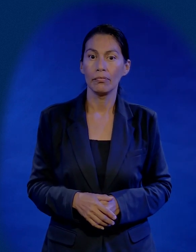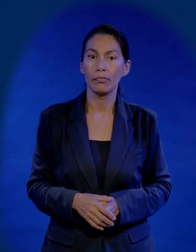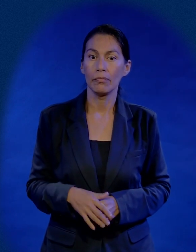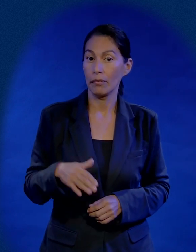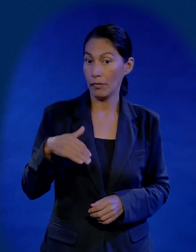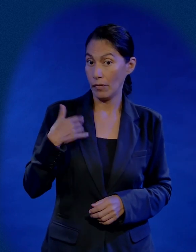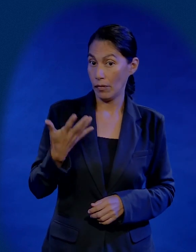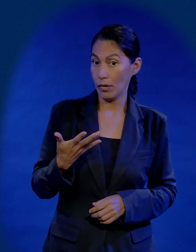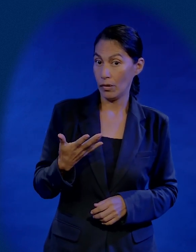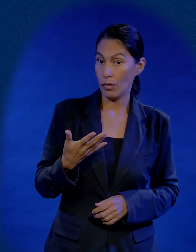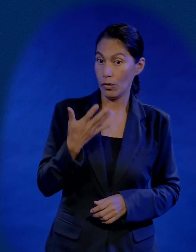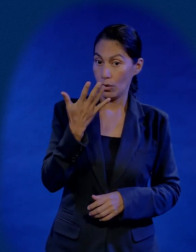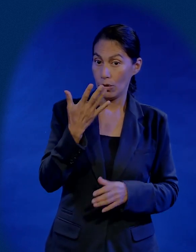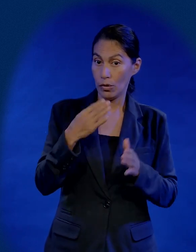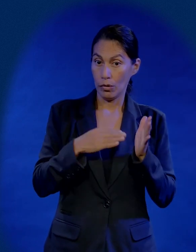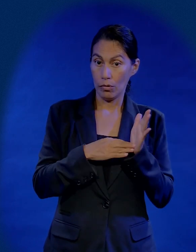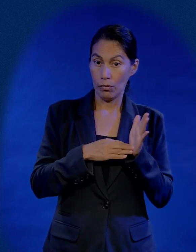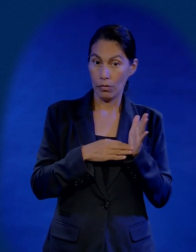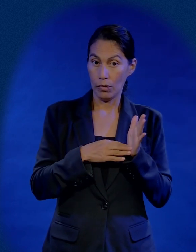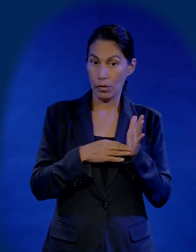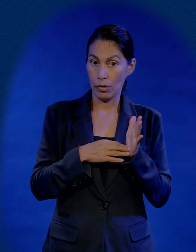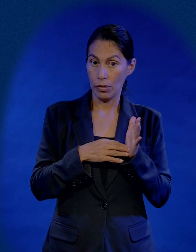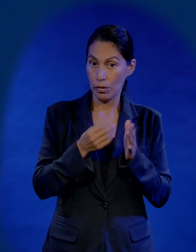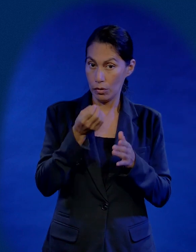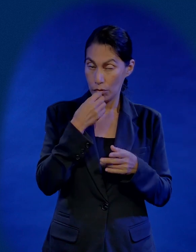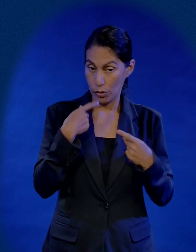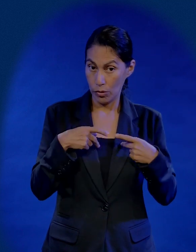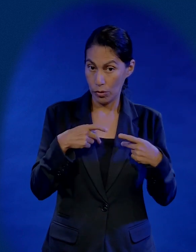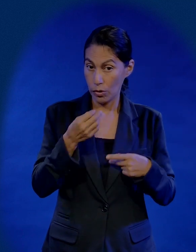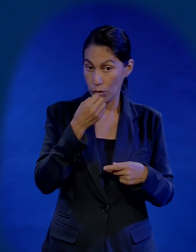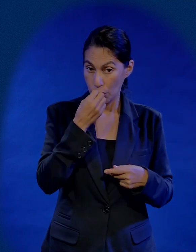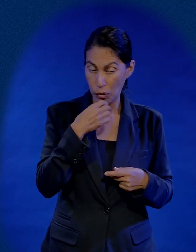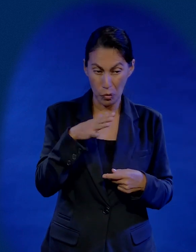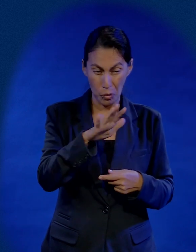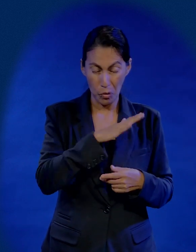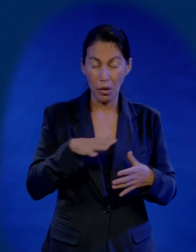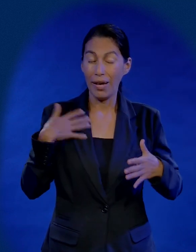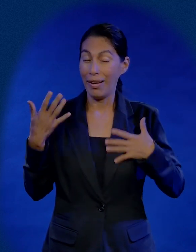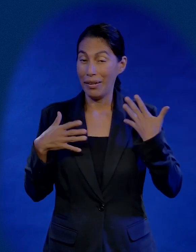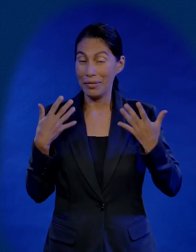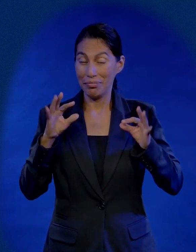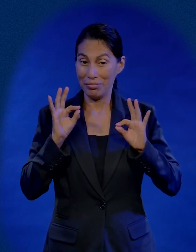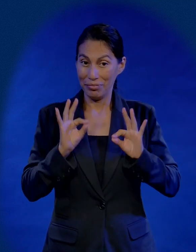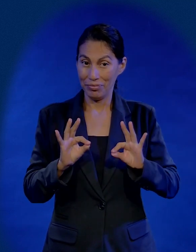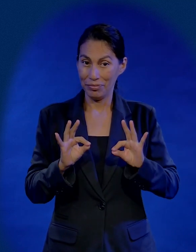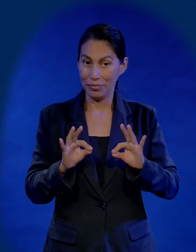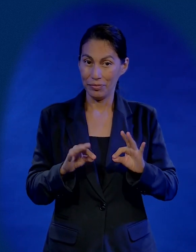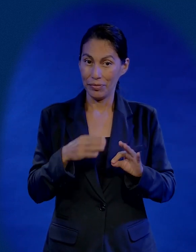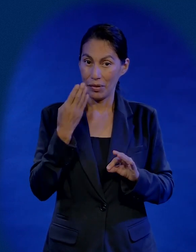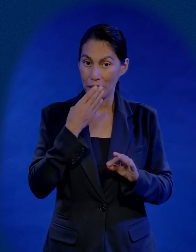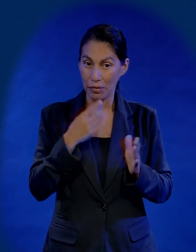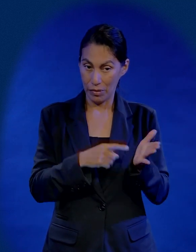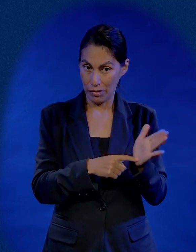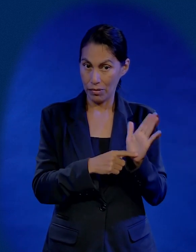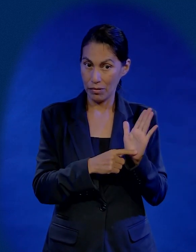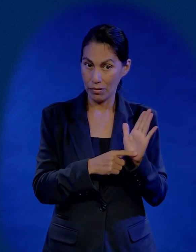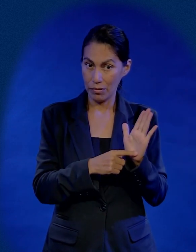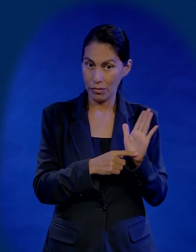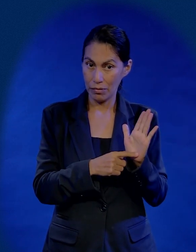En el milagro de la alimentación de los cinco mil, cuando todo mundo estuvo contento. Usted recuerda que la Biblia